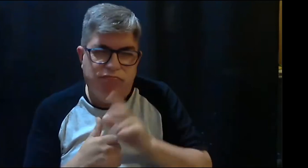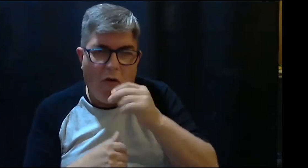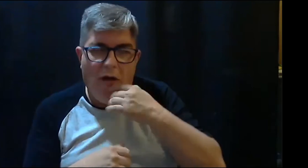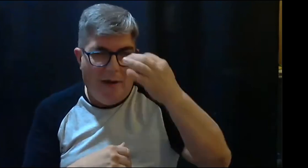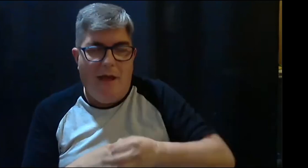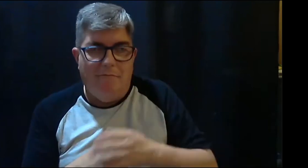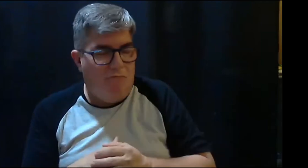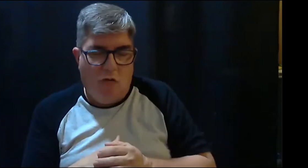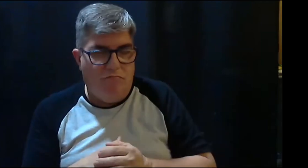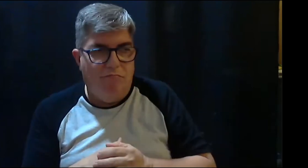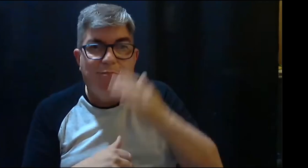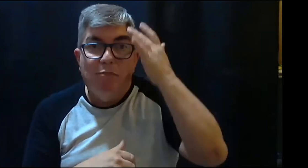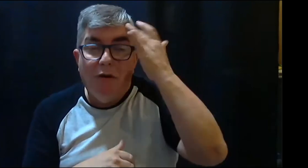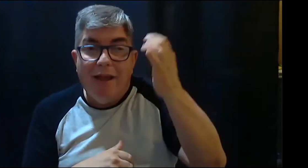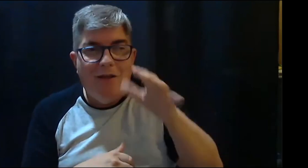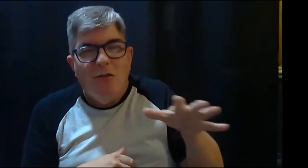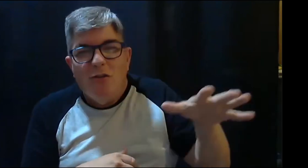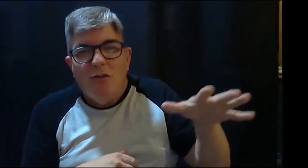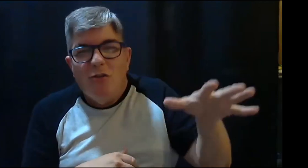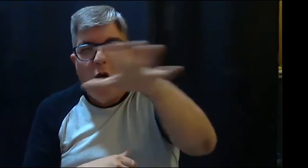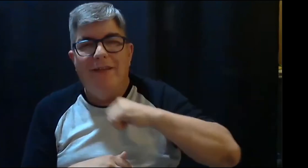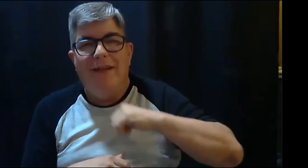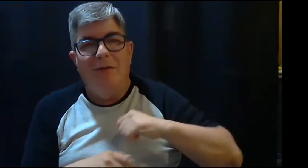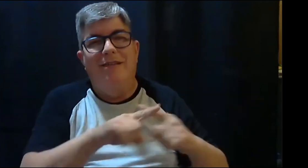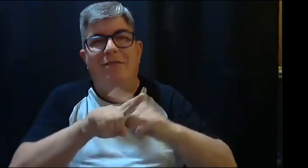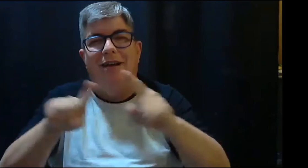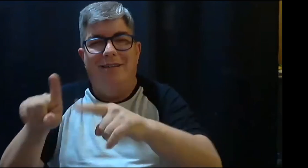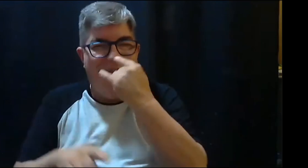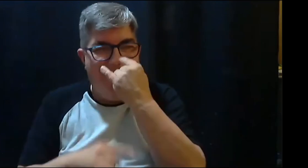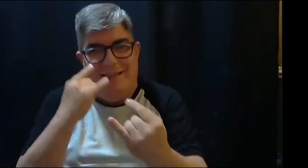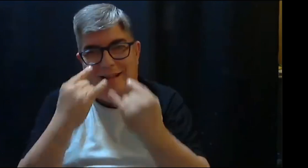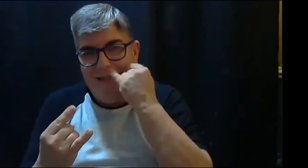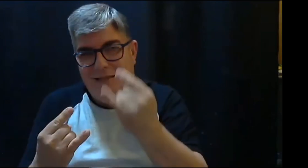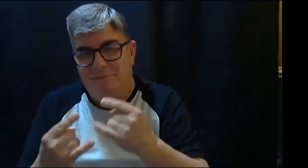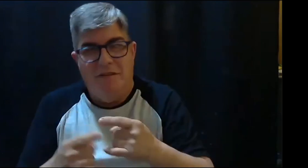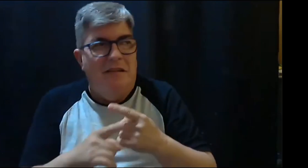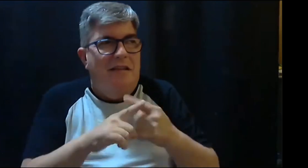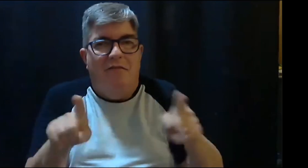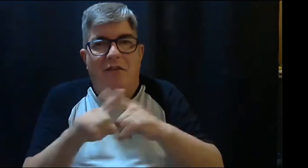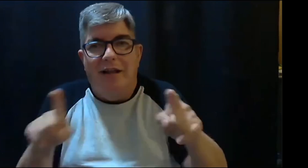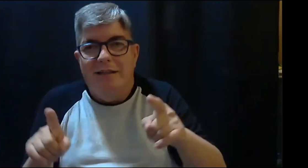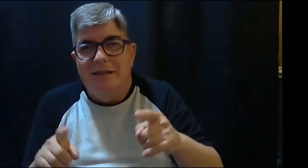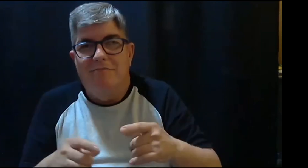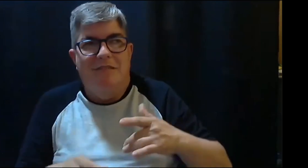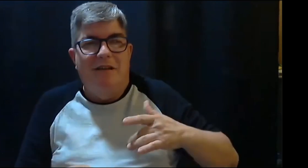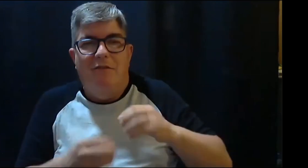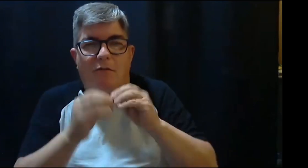No es fácil, no es fácil que se pueda conocer, que se pueda visibilizar de la forma en que todos quisiéramos, porque cada uno tiene sus propios